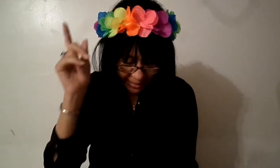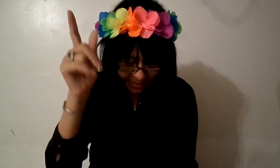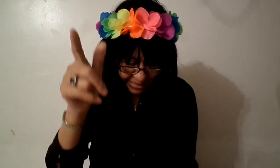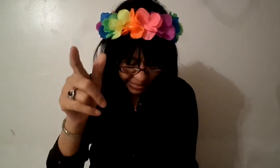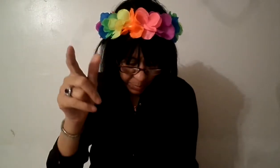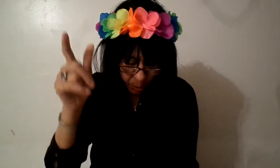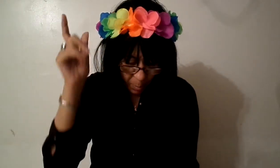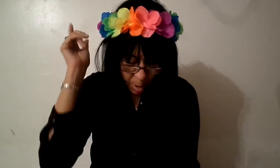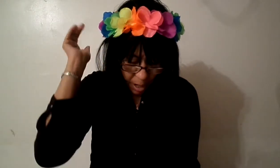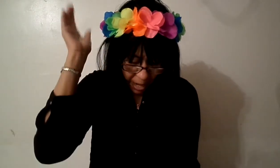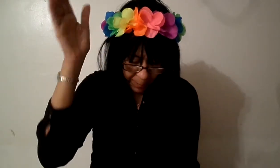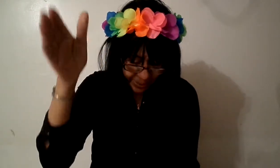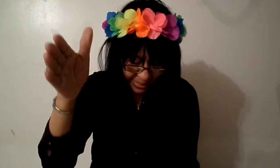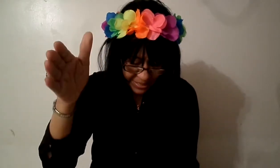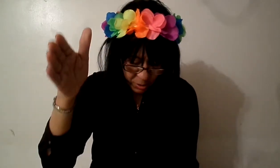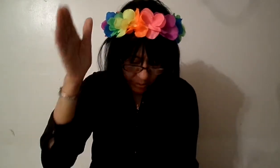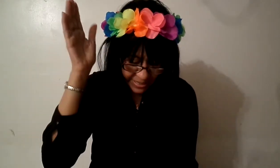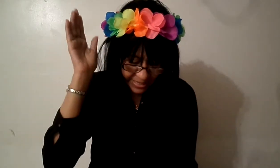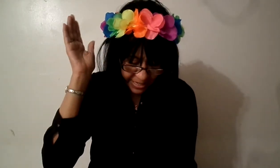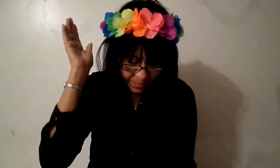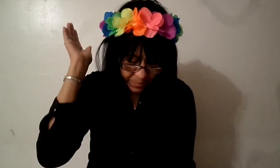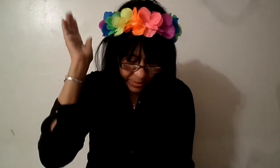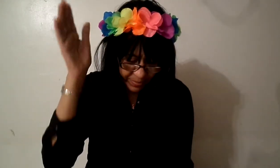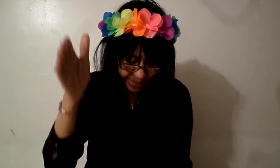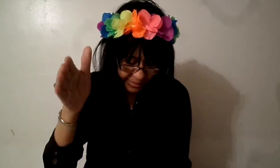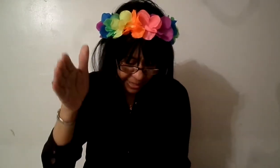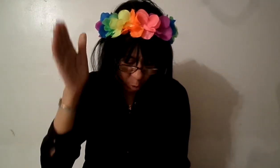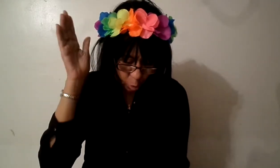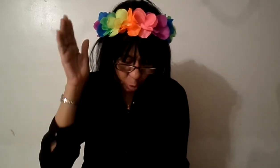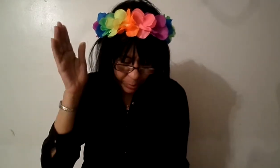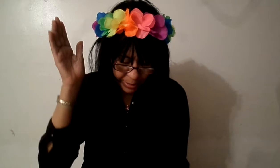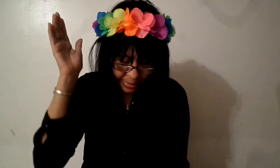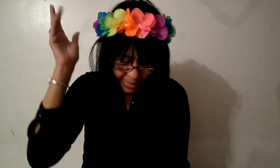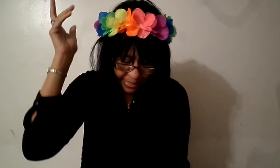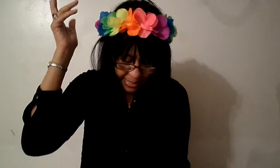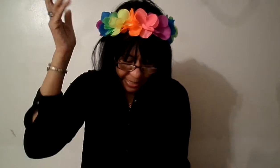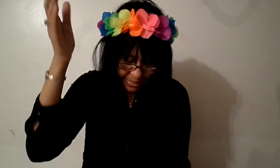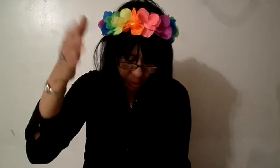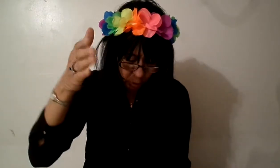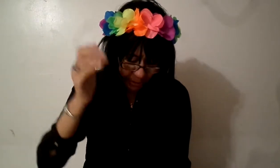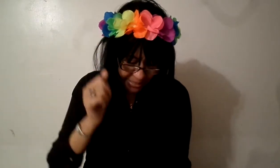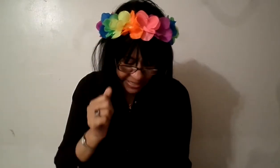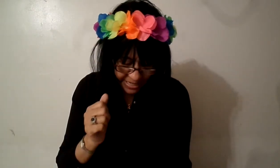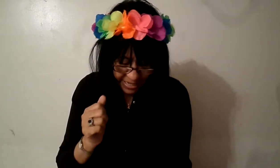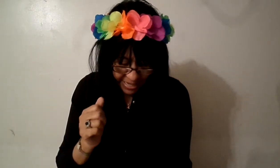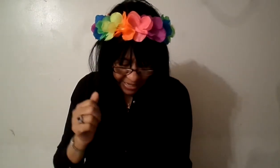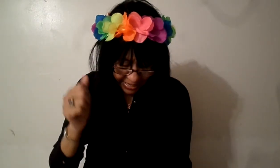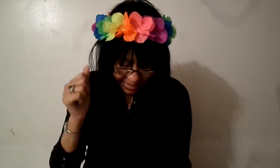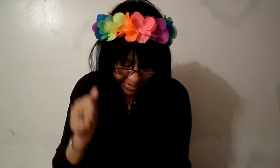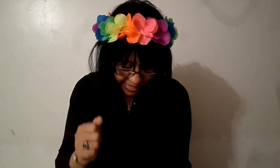cristianismo aplicación de seres vivientes hombres teón quiere decir que era